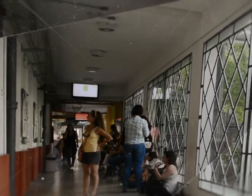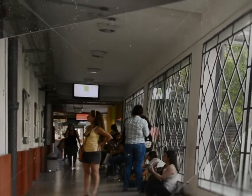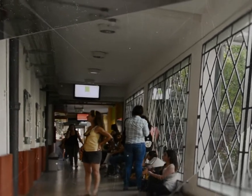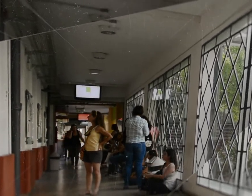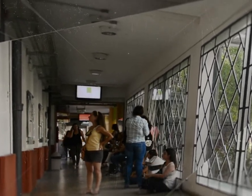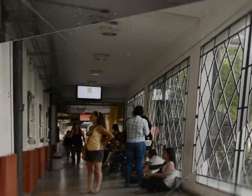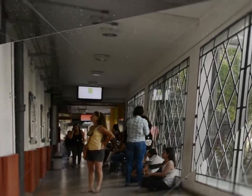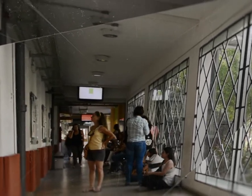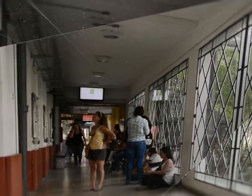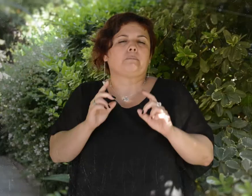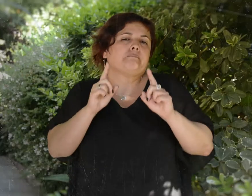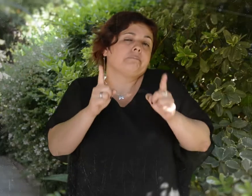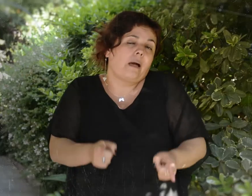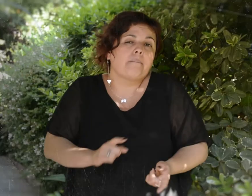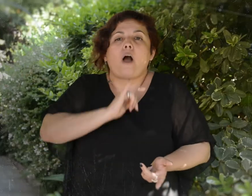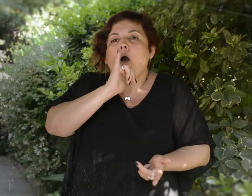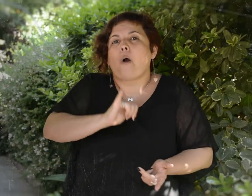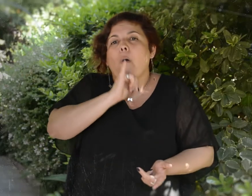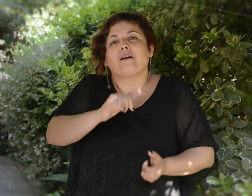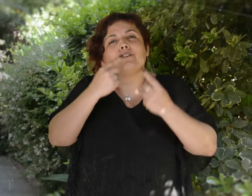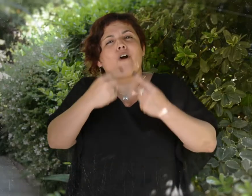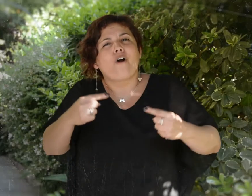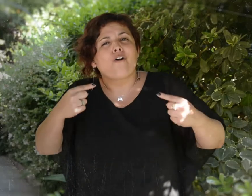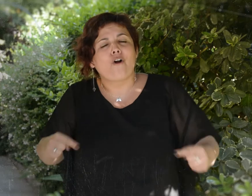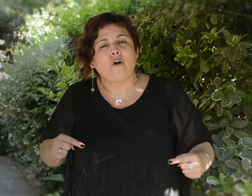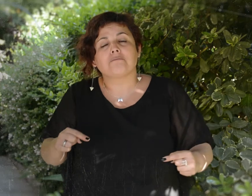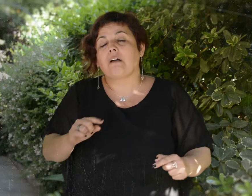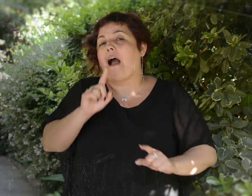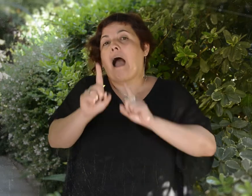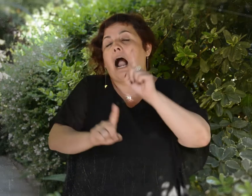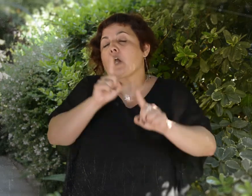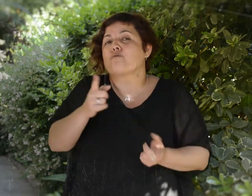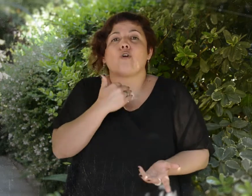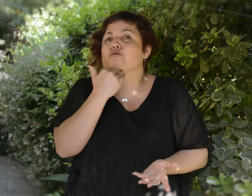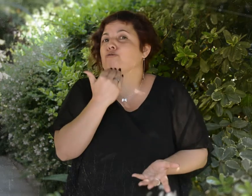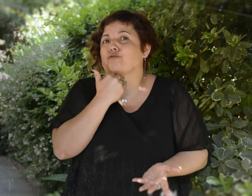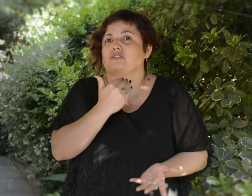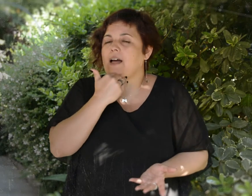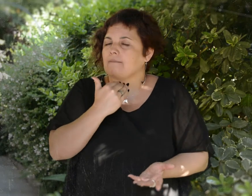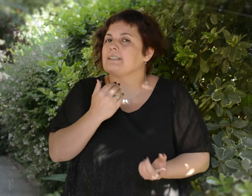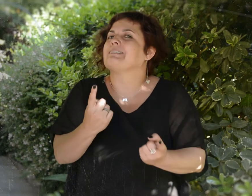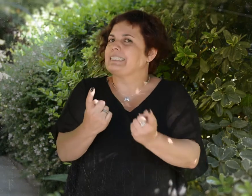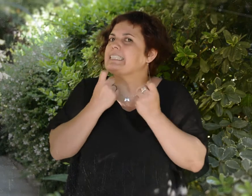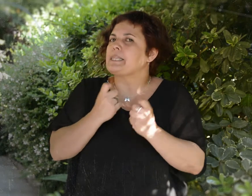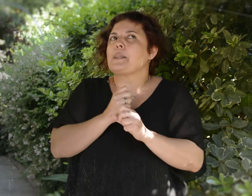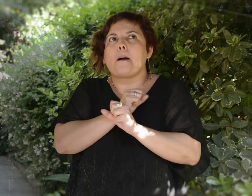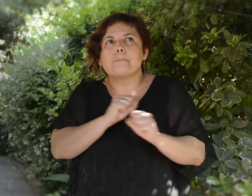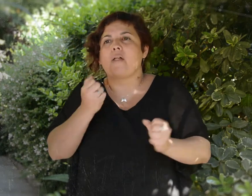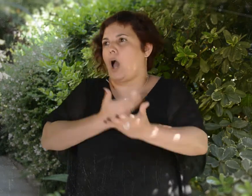Les voy a contar algunas cosas sencillas que muchas veces no las sabemos y son necesarias para que podamos convivir en la Facultad.